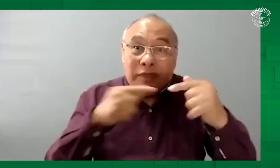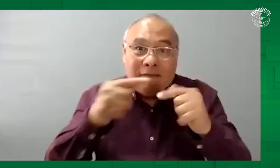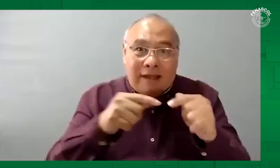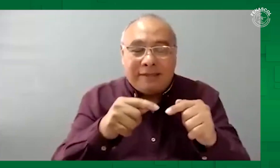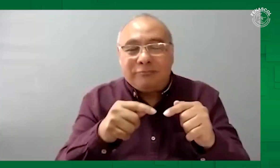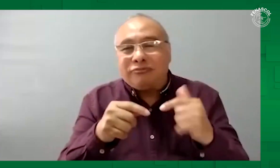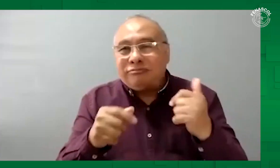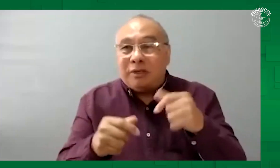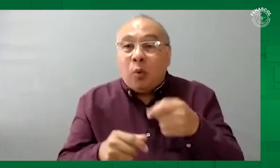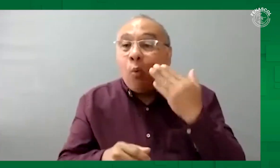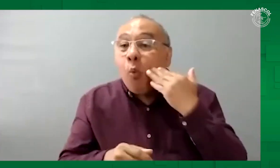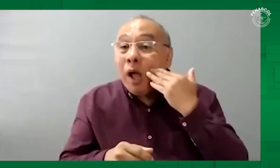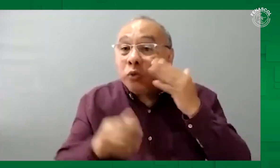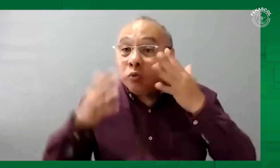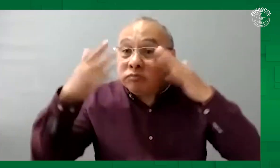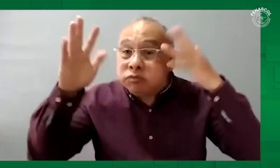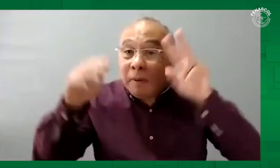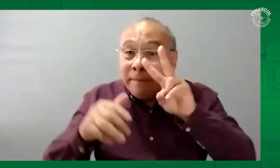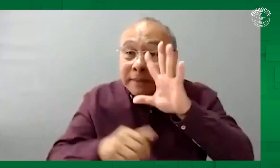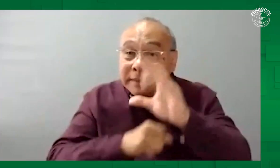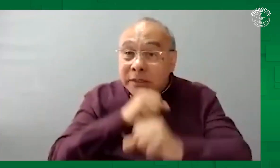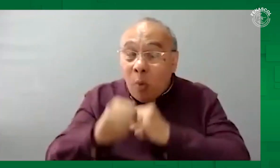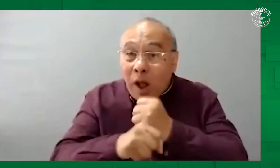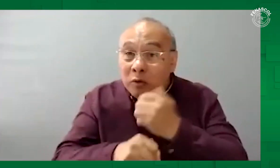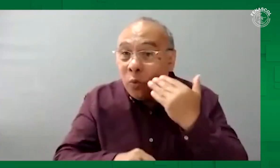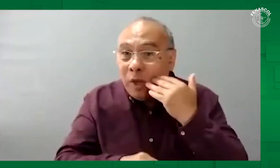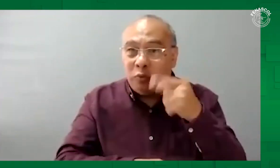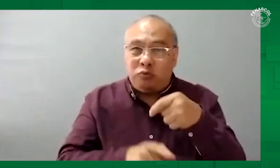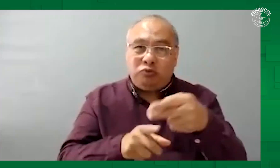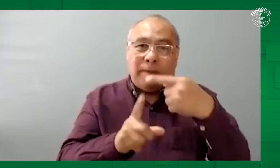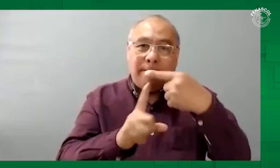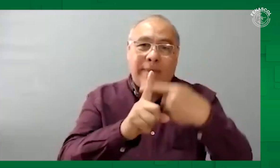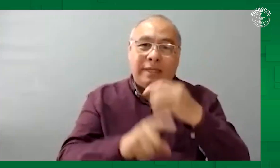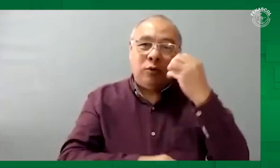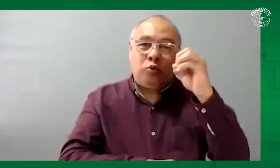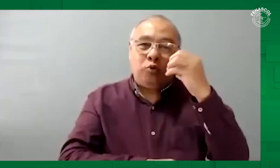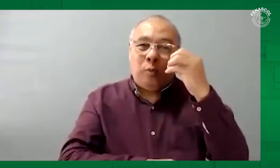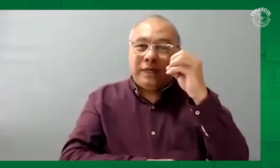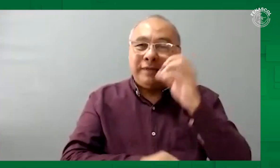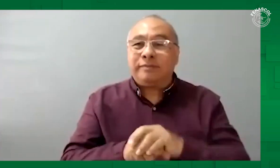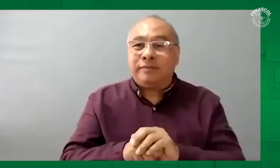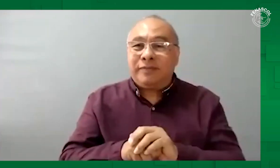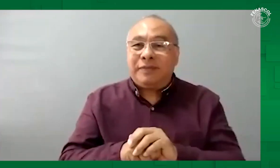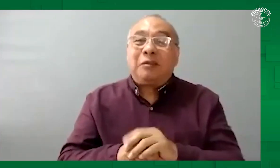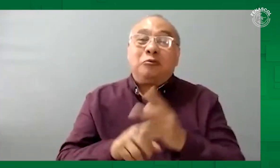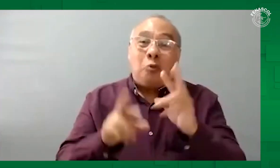más y realmente reconociéndose. Bueno, entonces nosotros celebramos los 25 años en el mes de